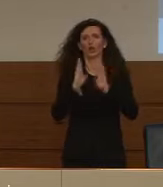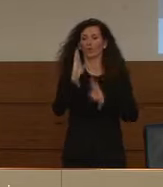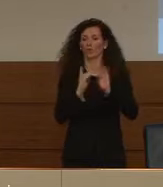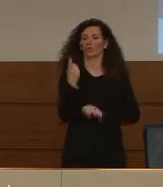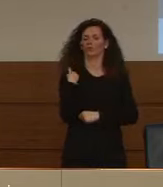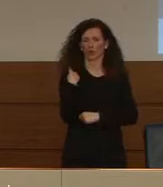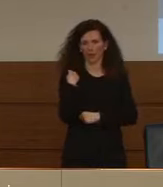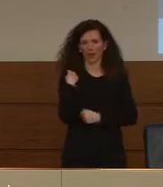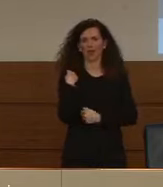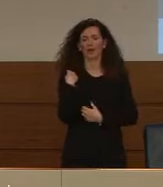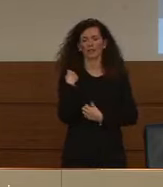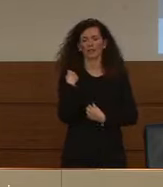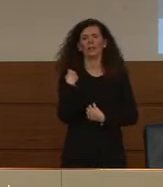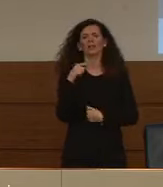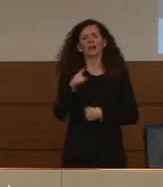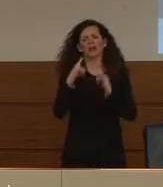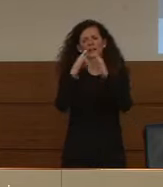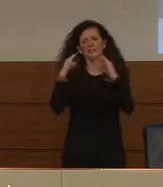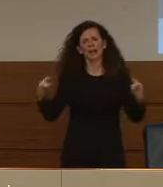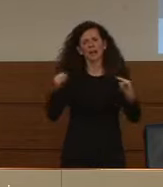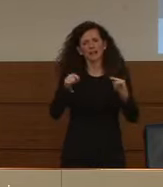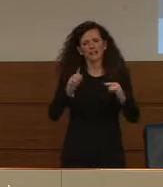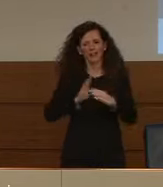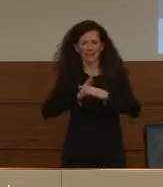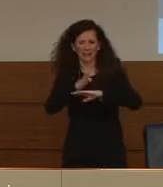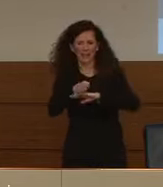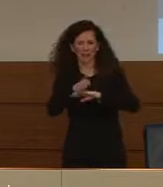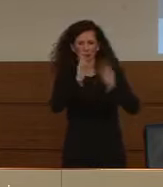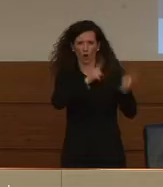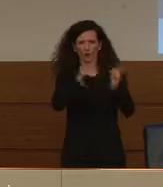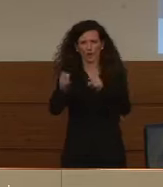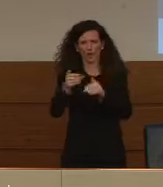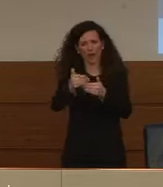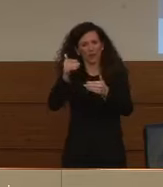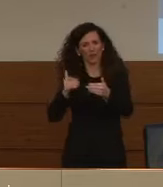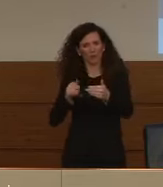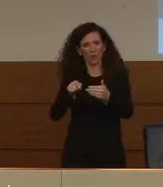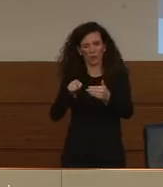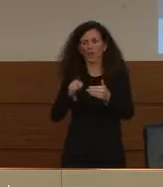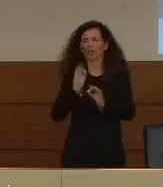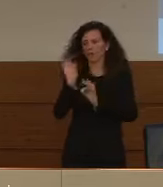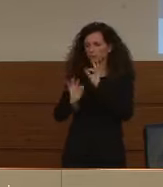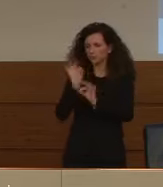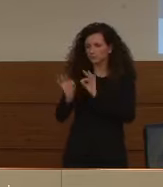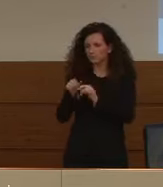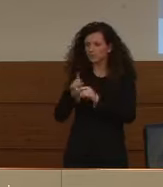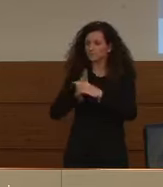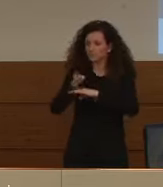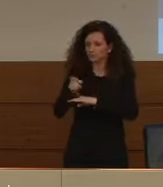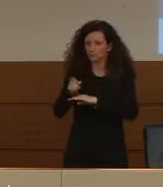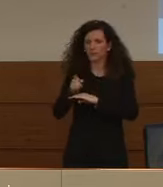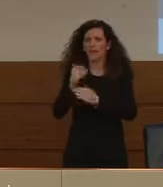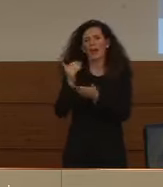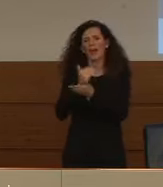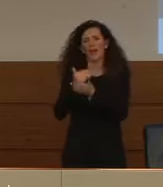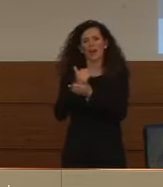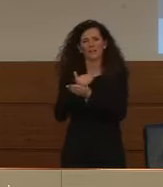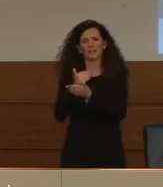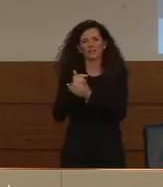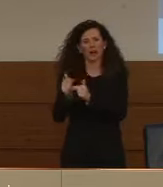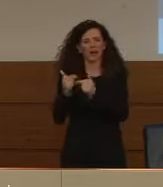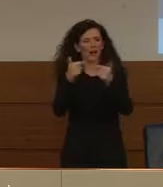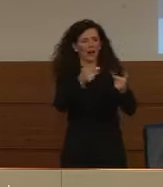le tende che vengono installate all'ingresso degli ospedali per evitare che ci possano essere fenomeni di contagio